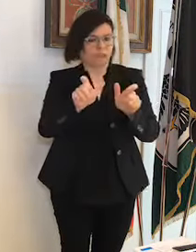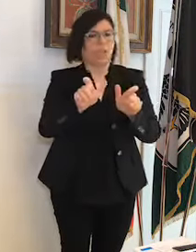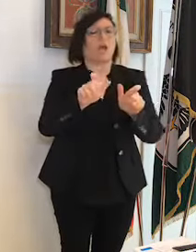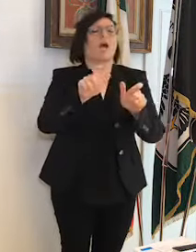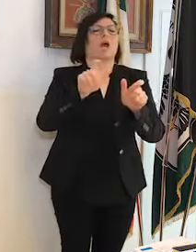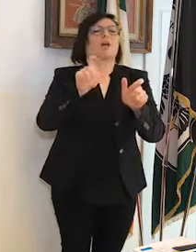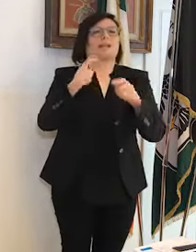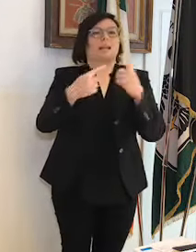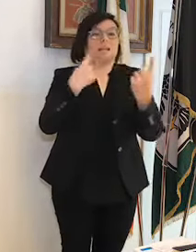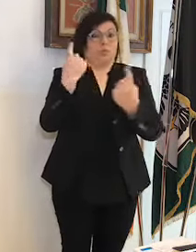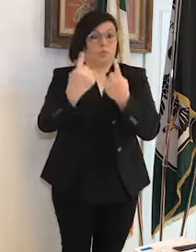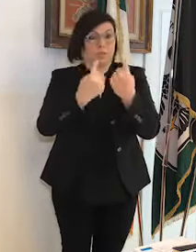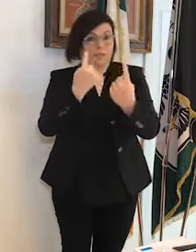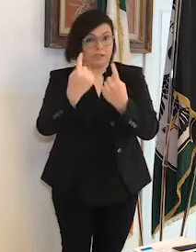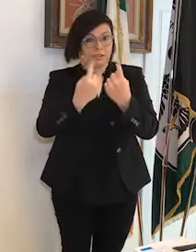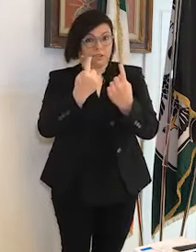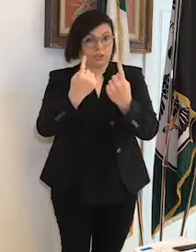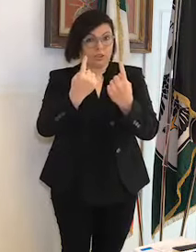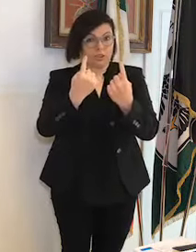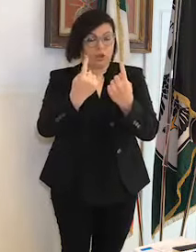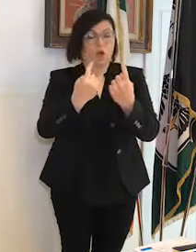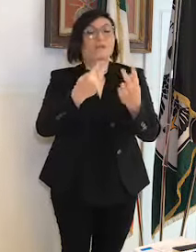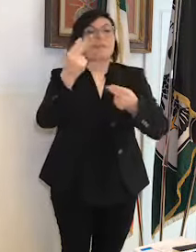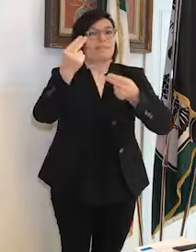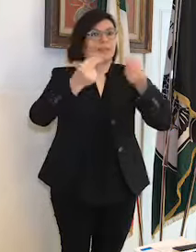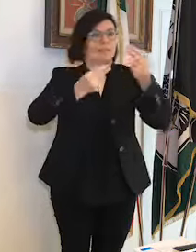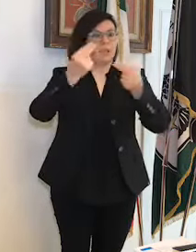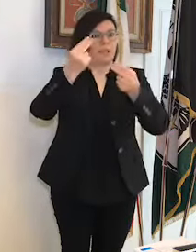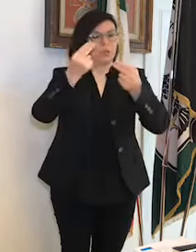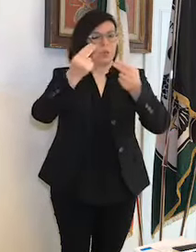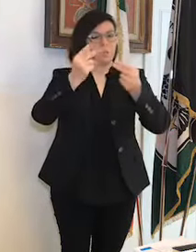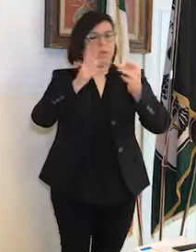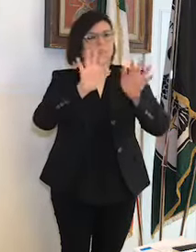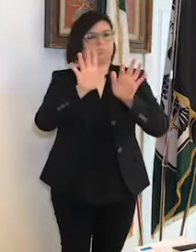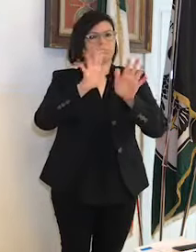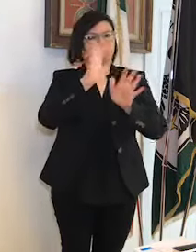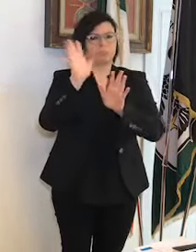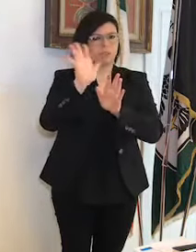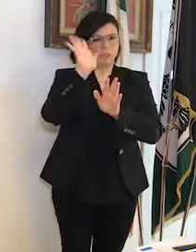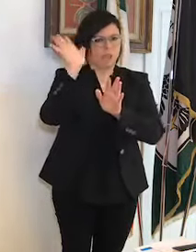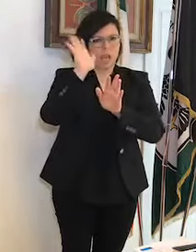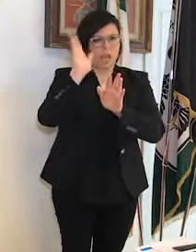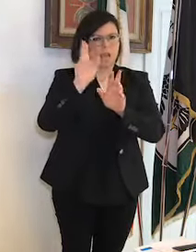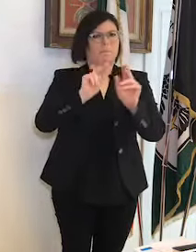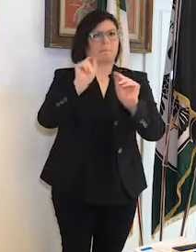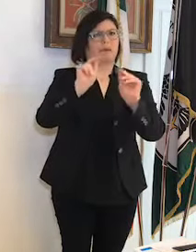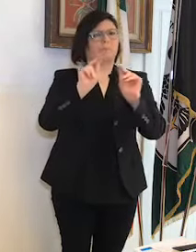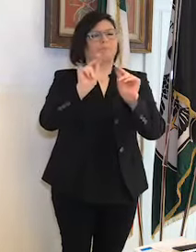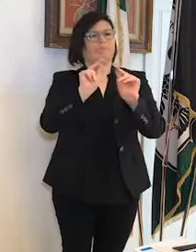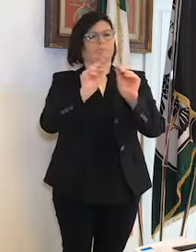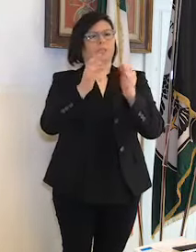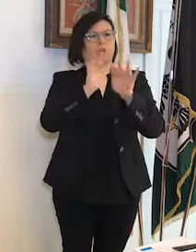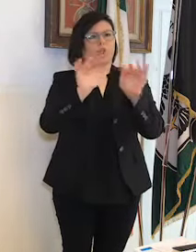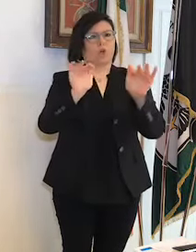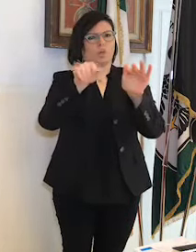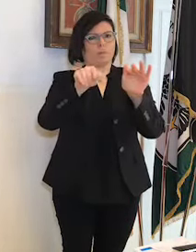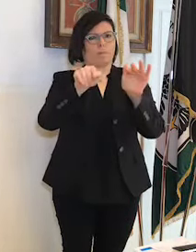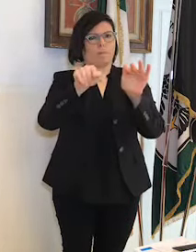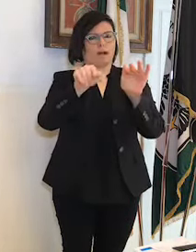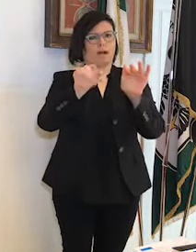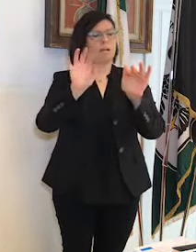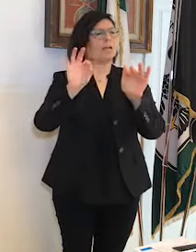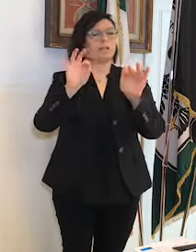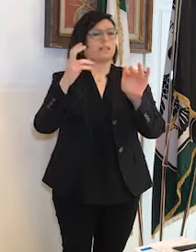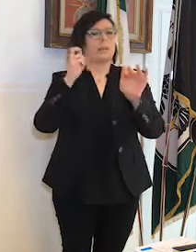'assestamento eh diciamo dei numeri e di queste aperture non deve far passare il